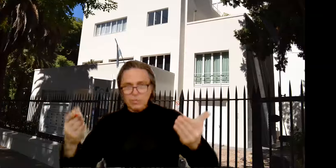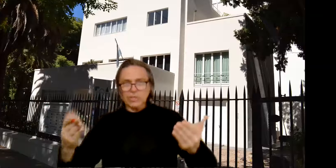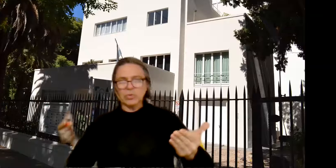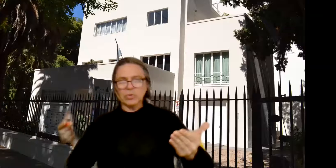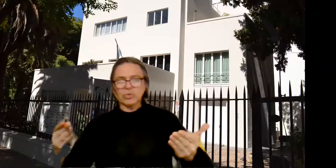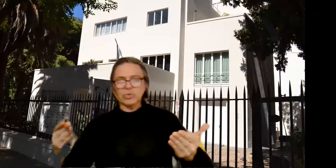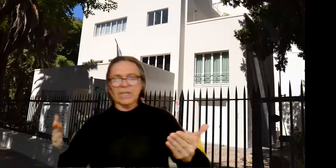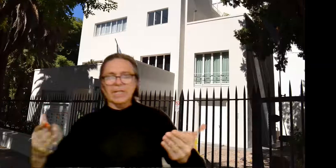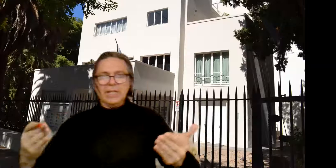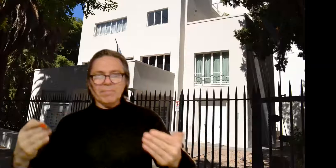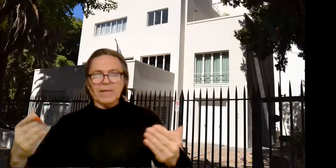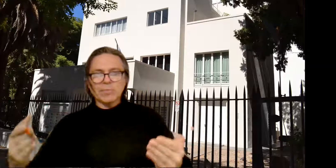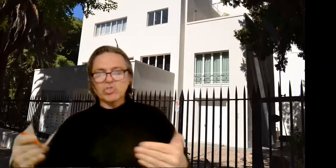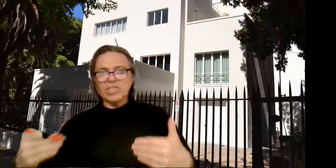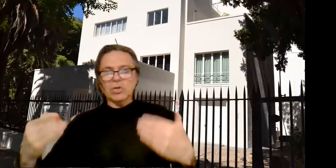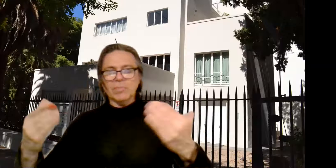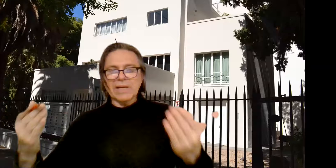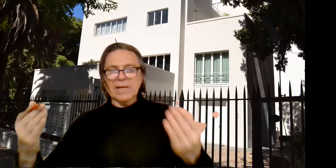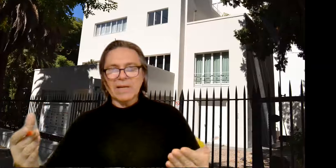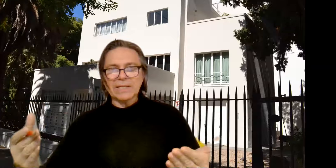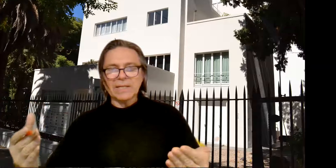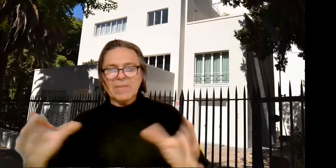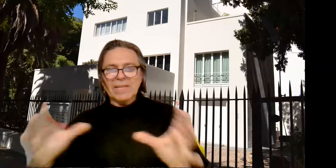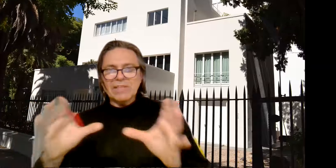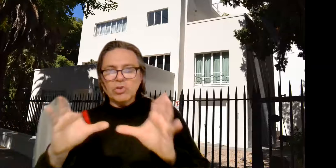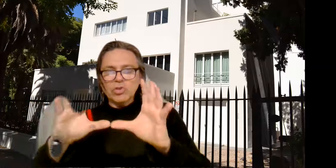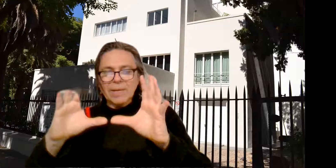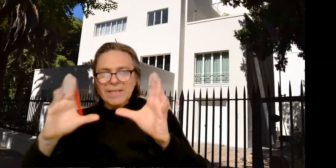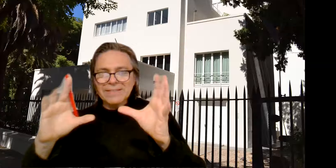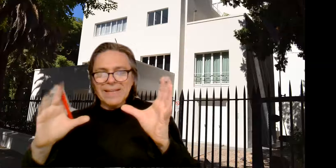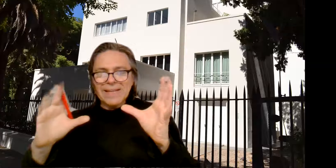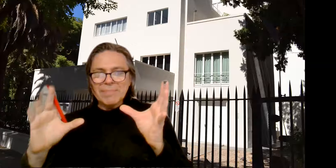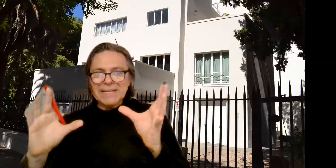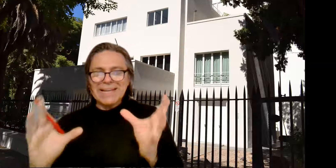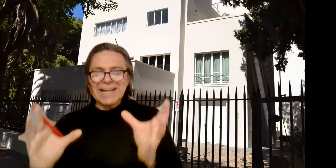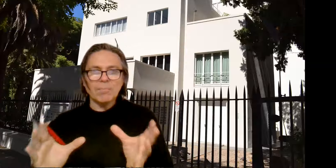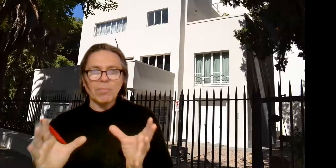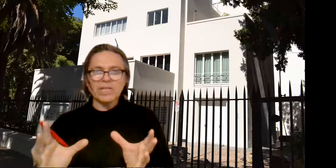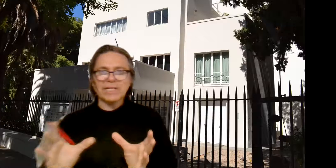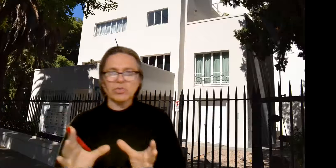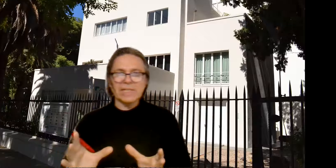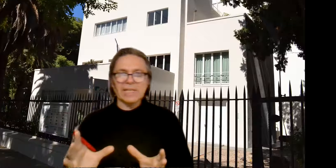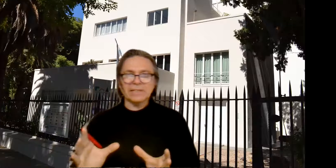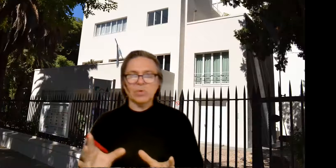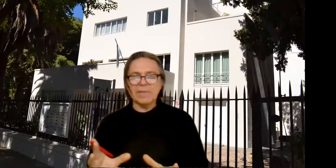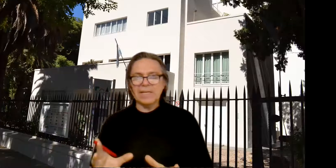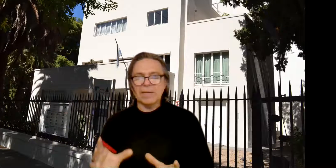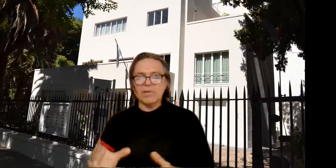a cruzar en Palermo Chico, Barrio Parque, en donde aparece la primer casa moderna, yo diría en Latinoamérica, en